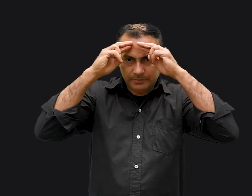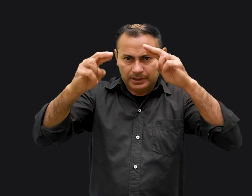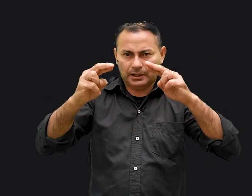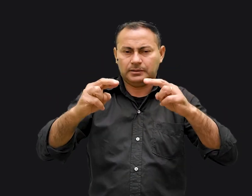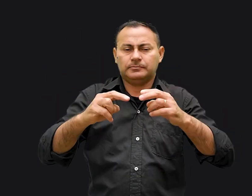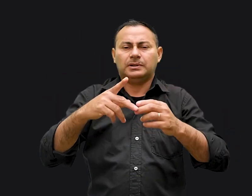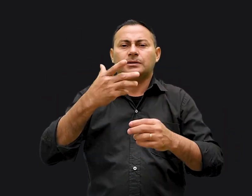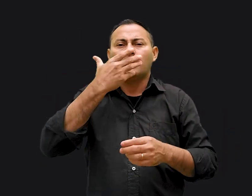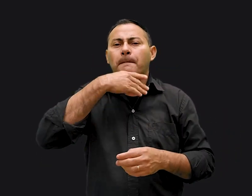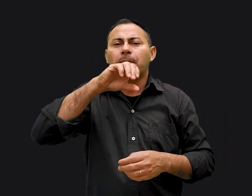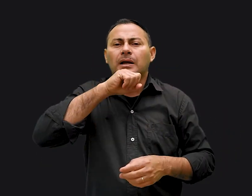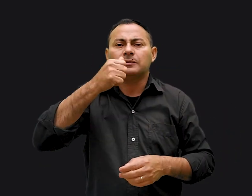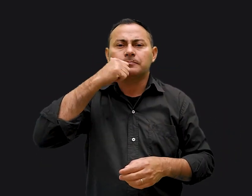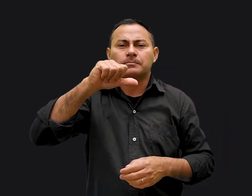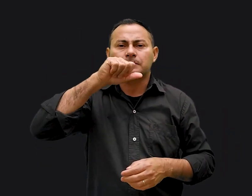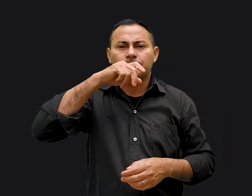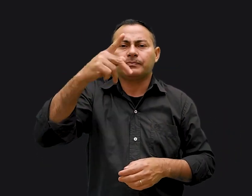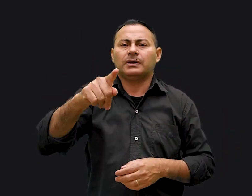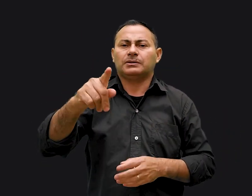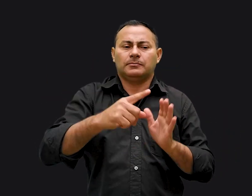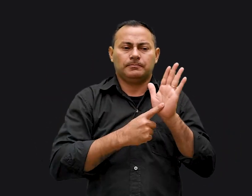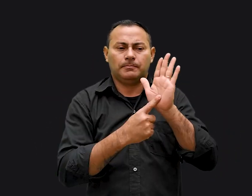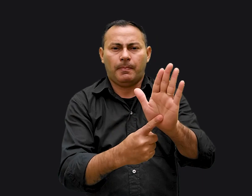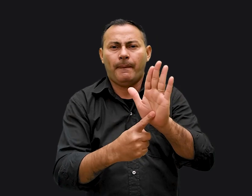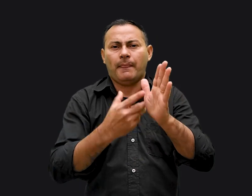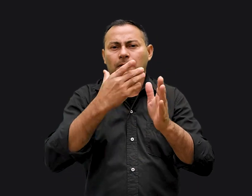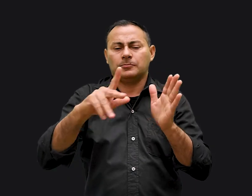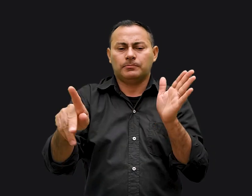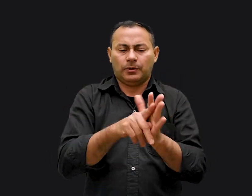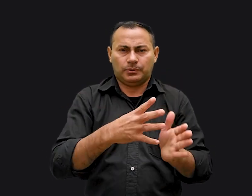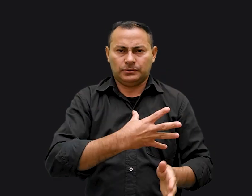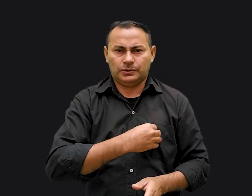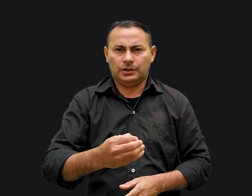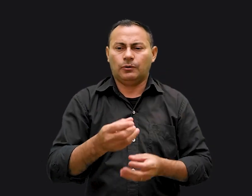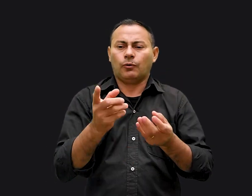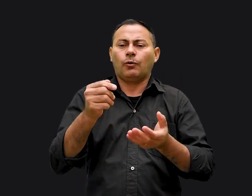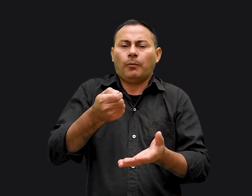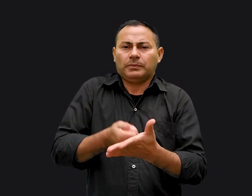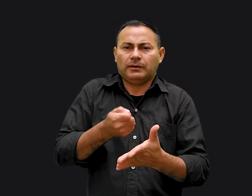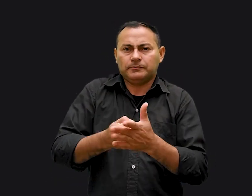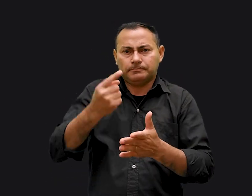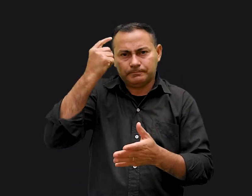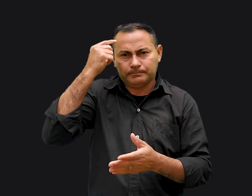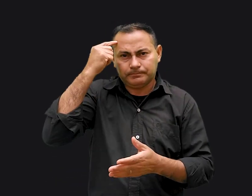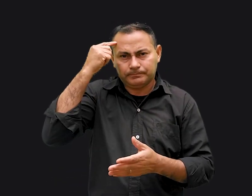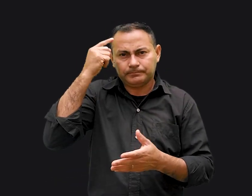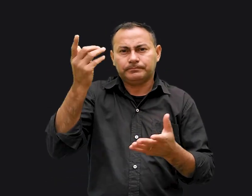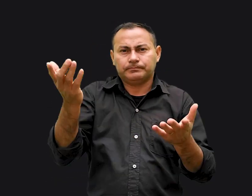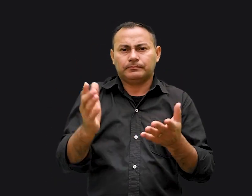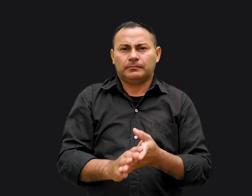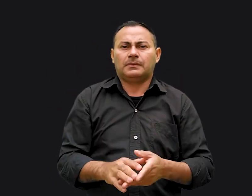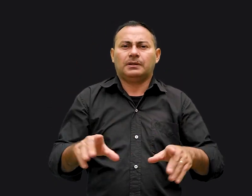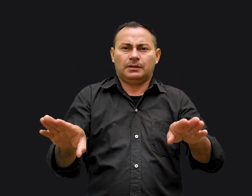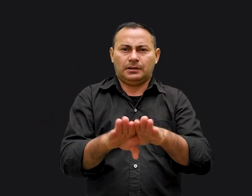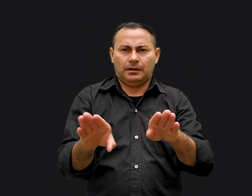respeitar seu pai e sua mãe é que você estará mostrando para seus próprios filhos como eles deverão pensar sobre isso para também